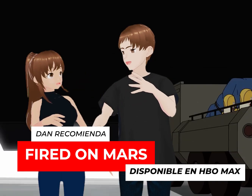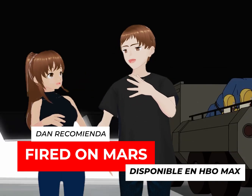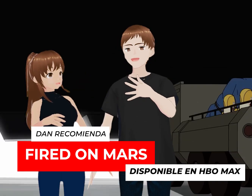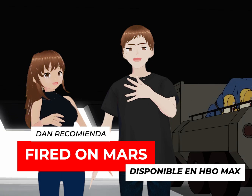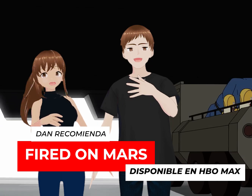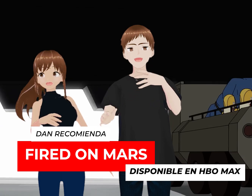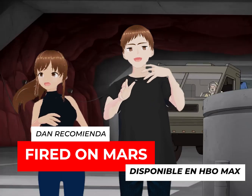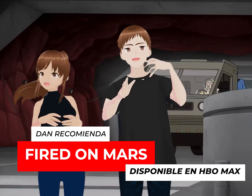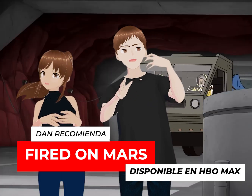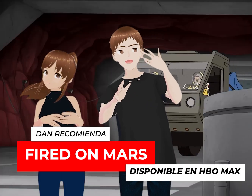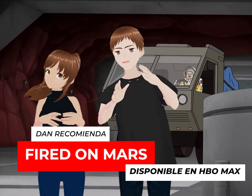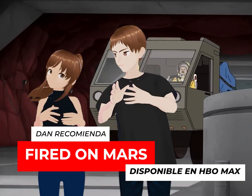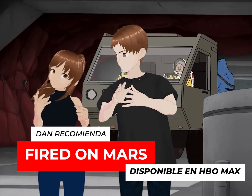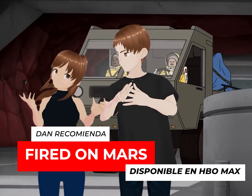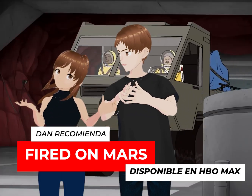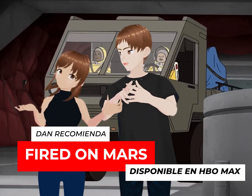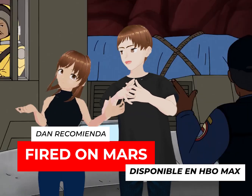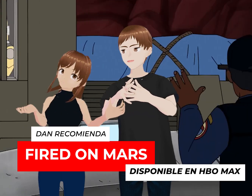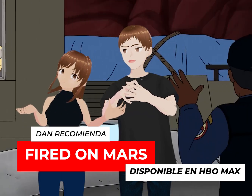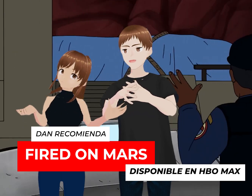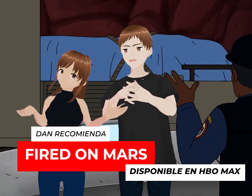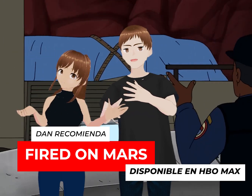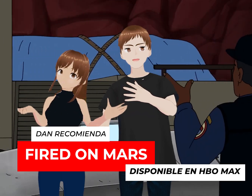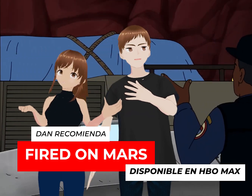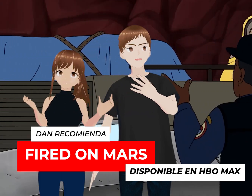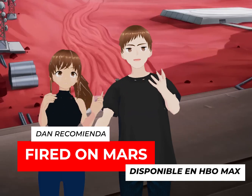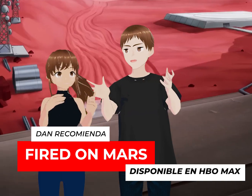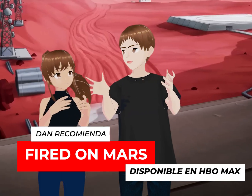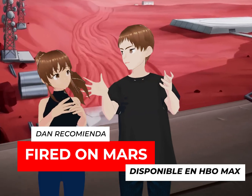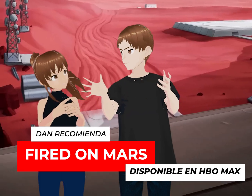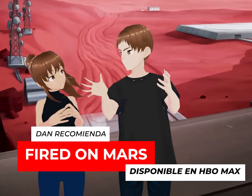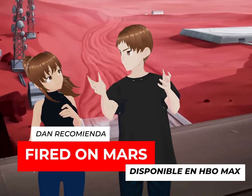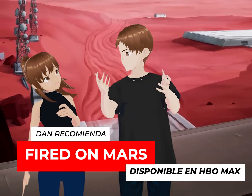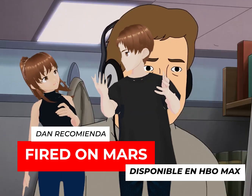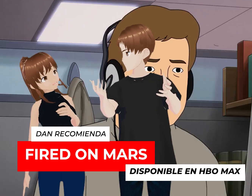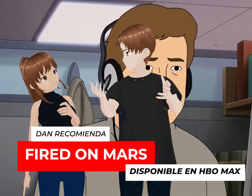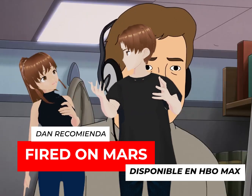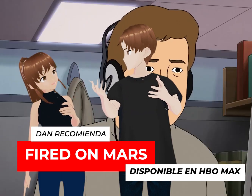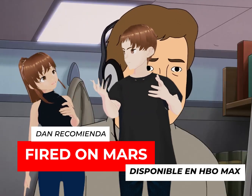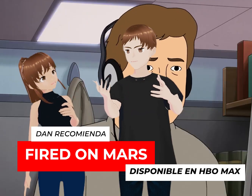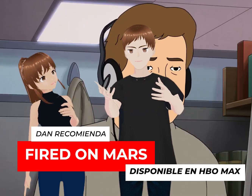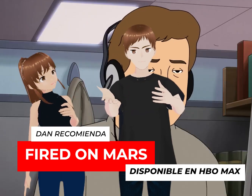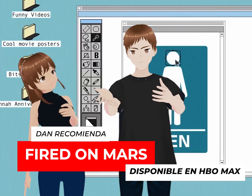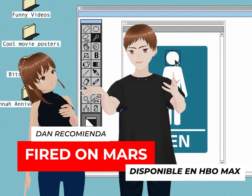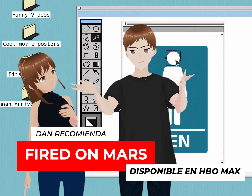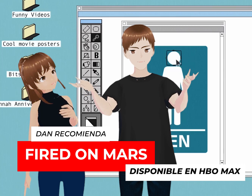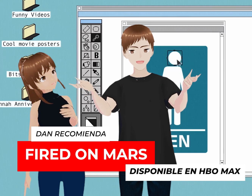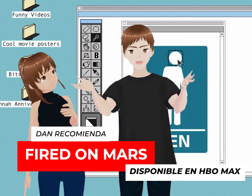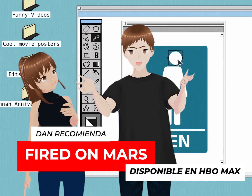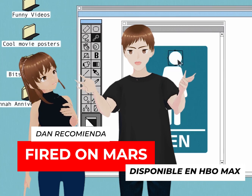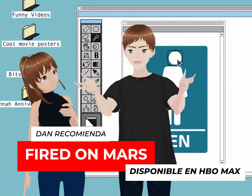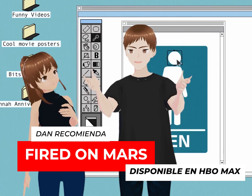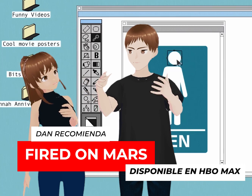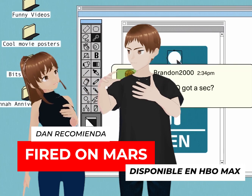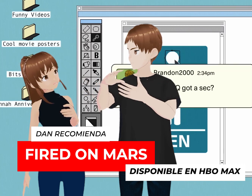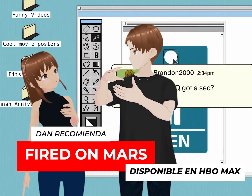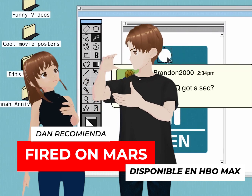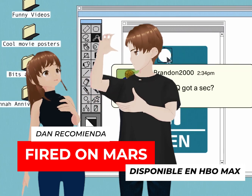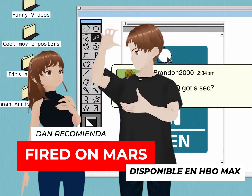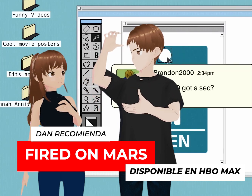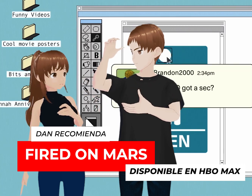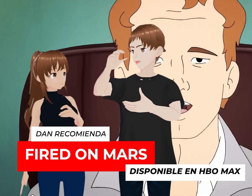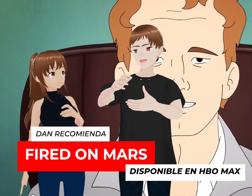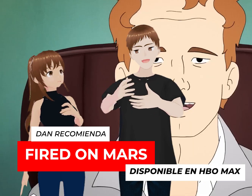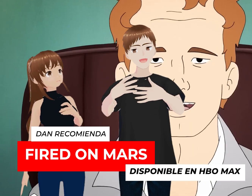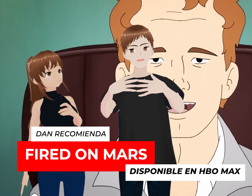que trata esta serie. Todas las dicotomías en las cuales dice, oye, bueno, ok, me pueden mandar a un, literalmente, a un congelador, a